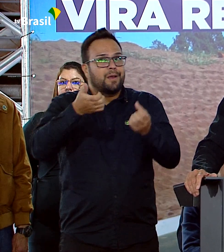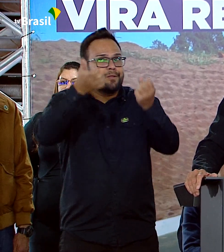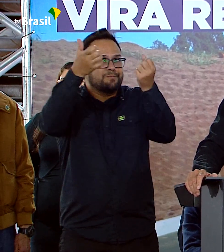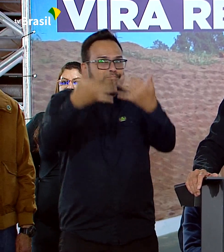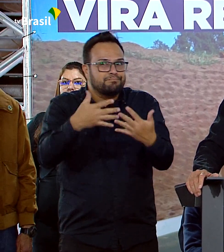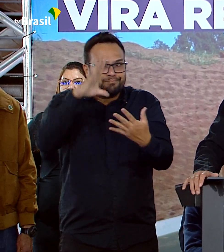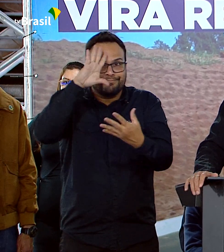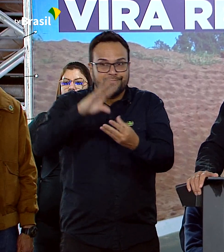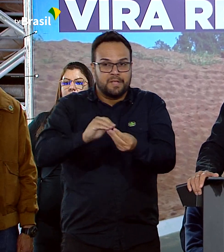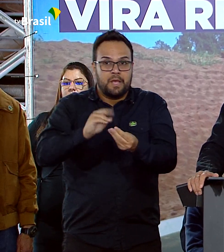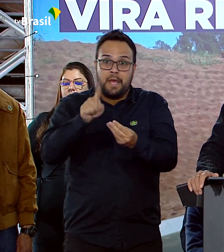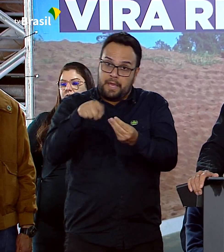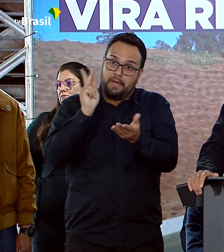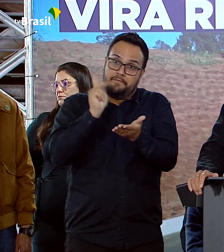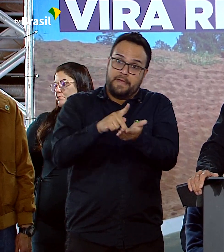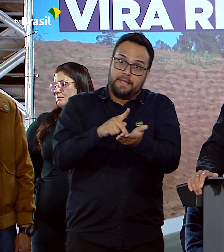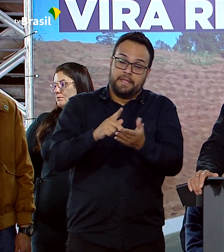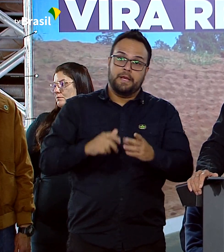É a verdade.